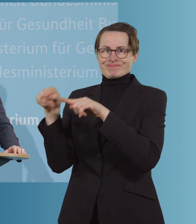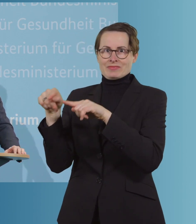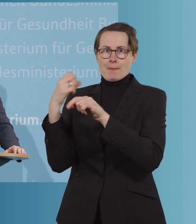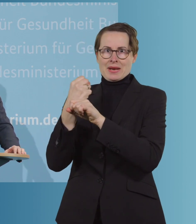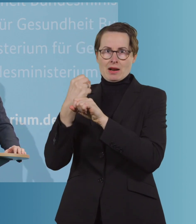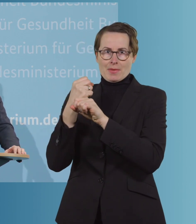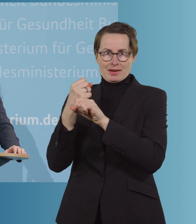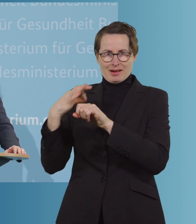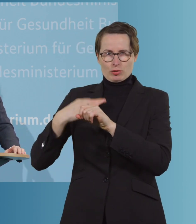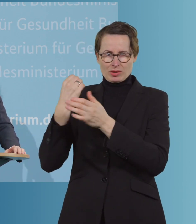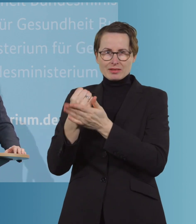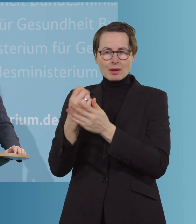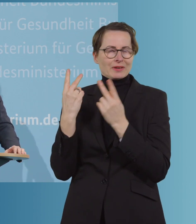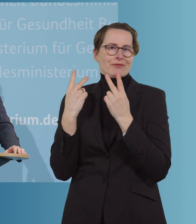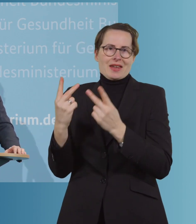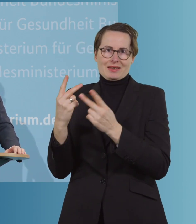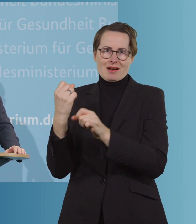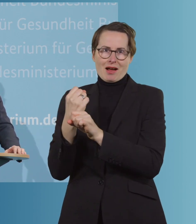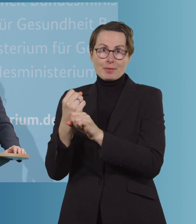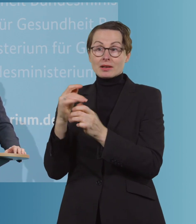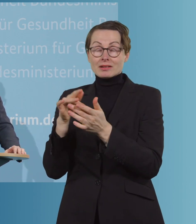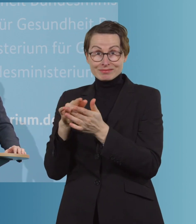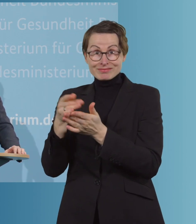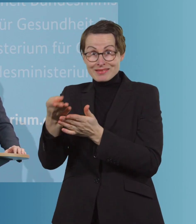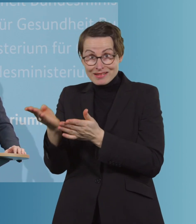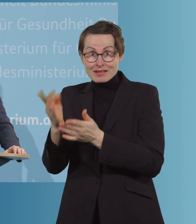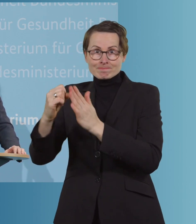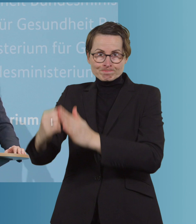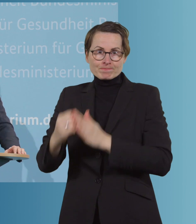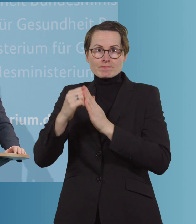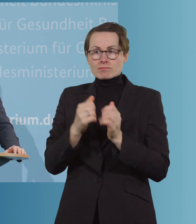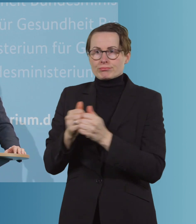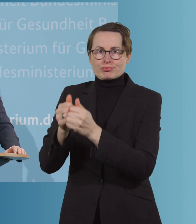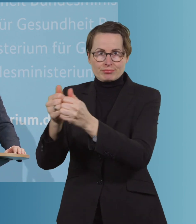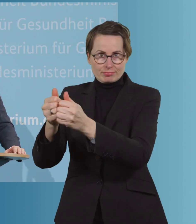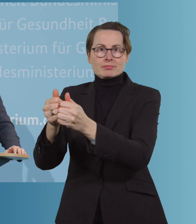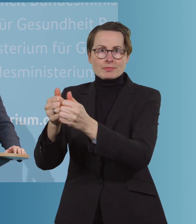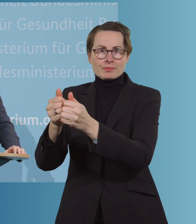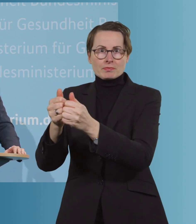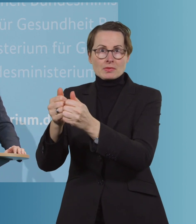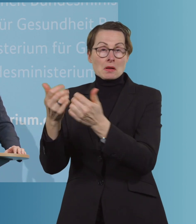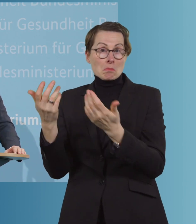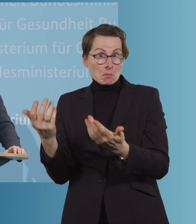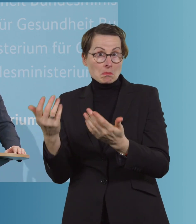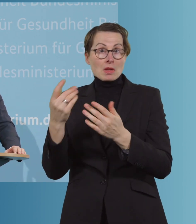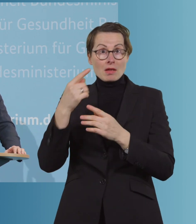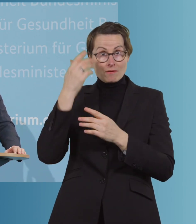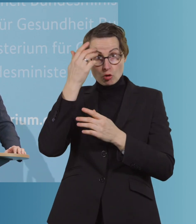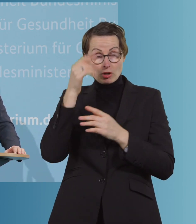Gesundheitsämter, die das eben ermöglichen und ermöglichen würden. Wir können dann ja erste Schritte gehen, wenn die Inzidenz so niedrig